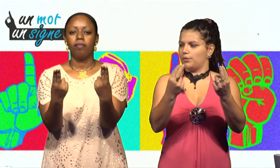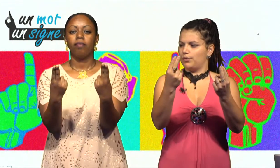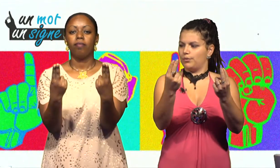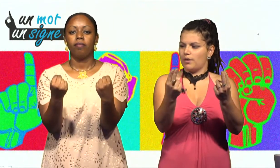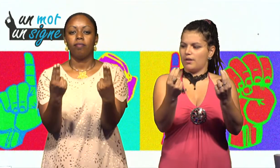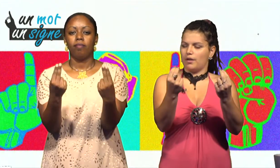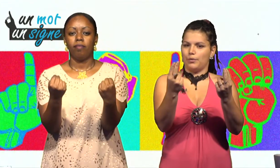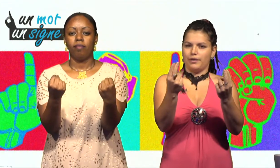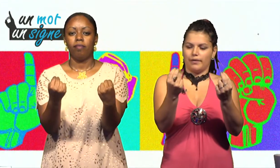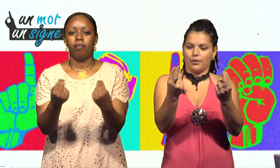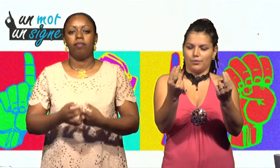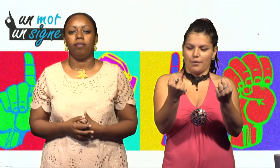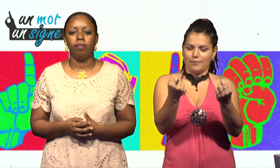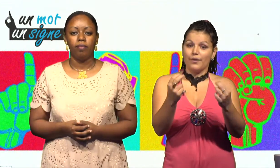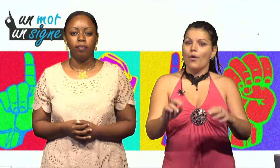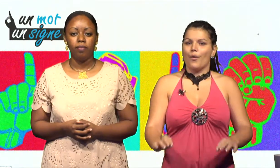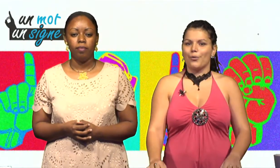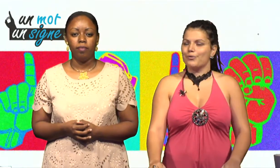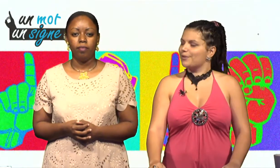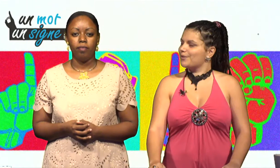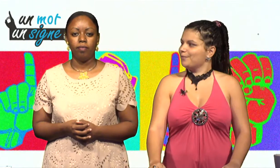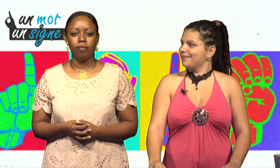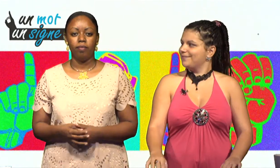deux doigts ramenés vers toi. On le fait ensemble ?